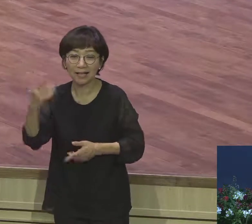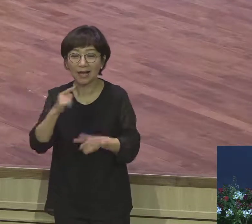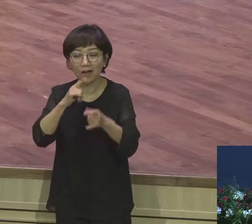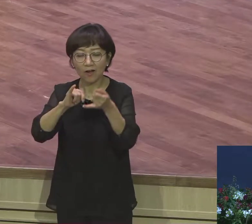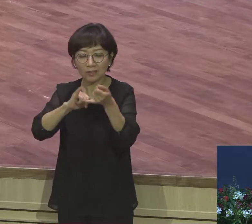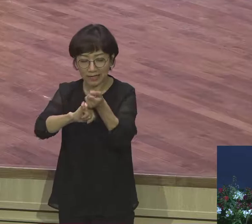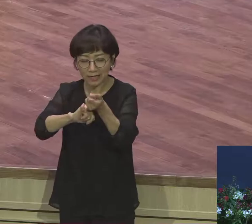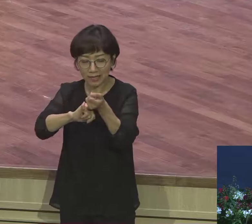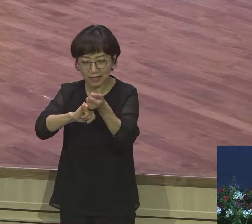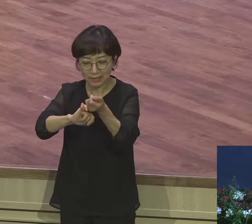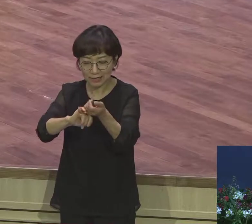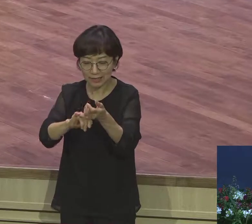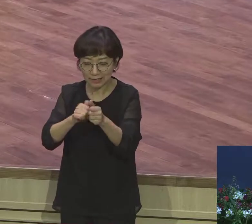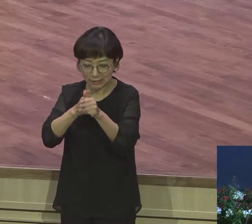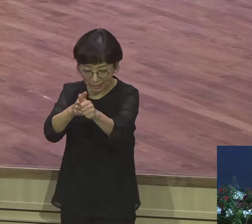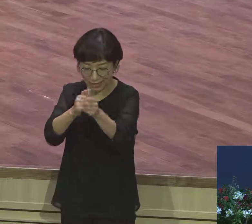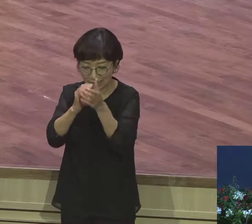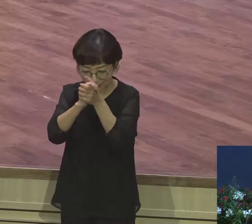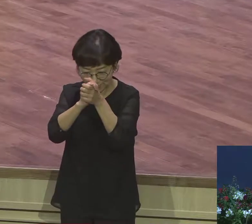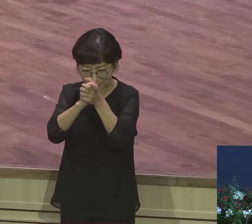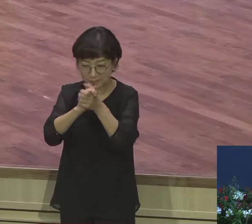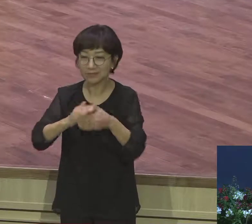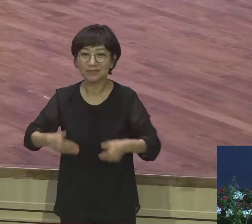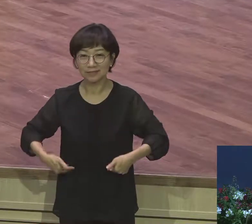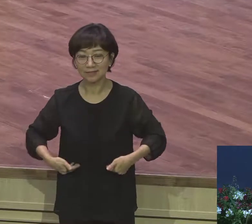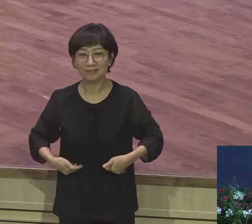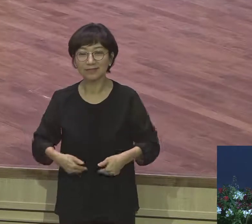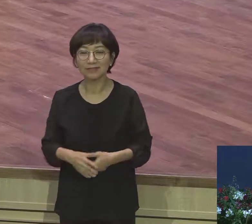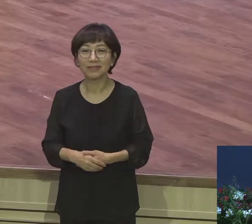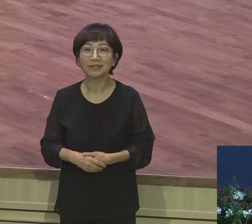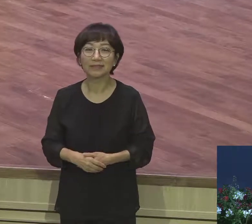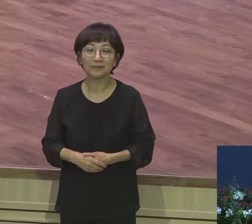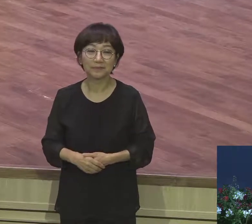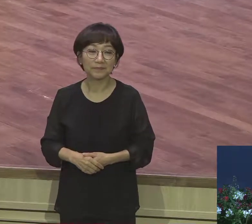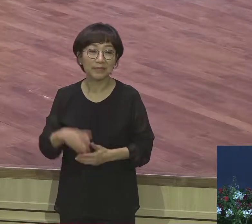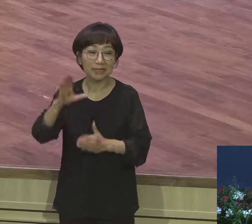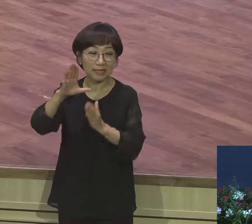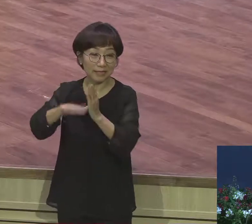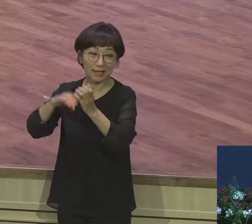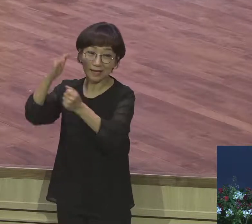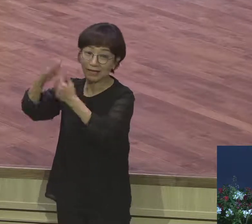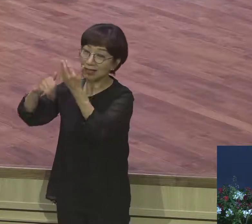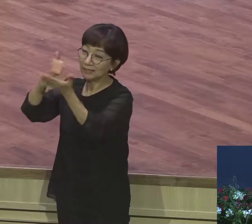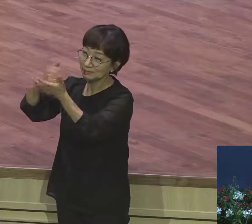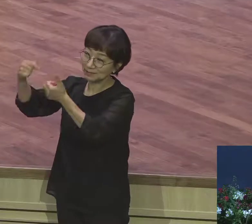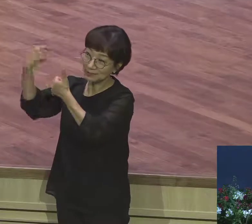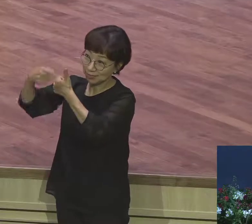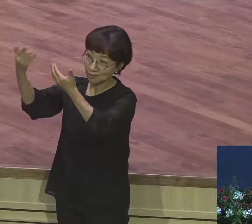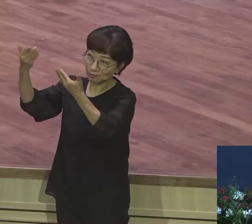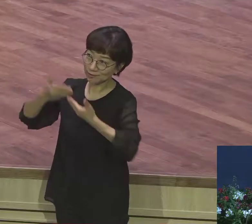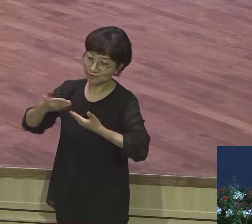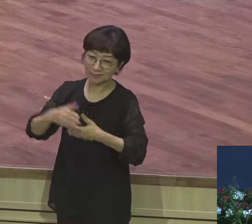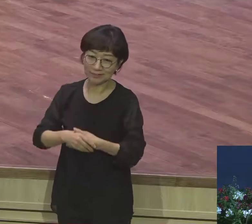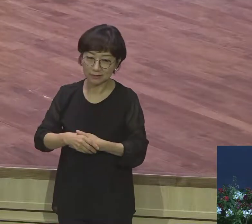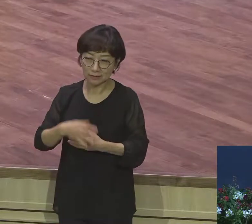그러면요 하나님이 가르쳐 주세요 어떻게요 생각나게